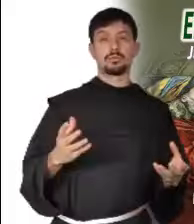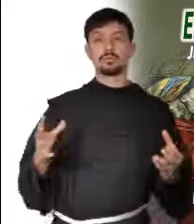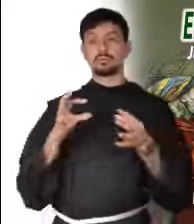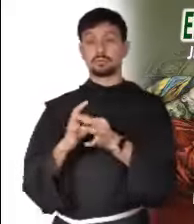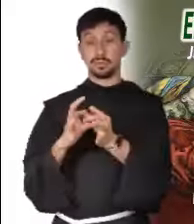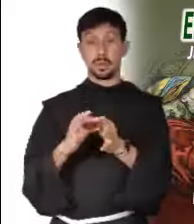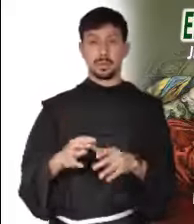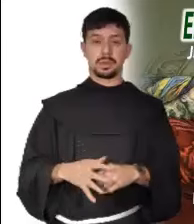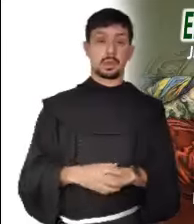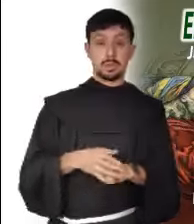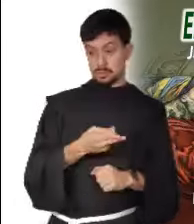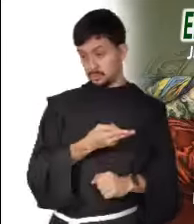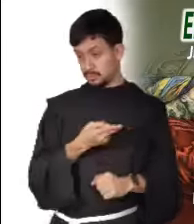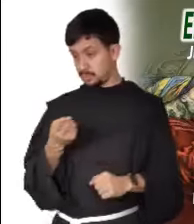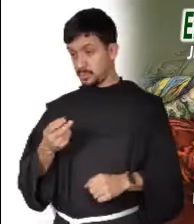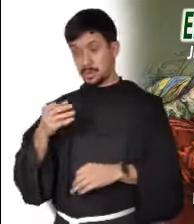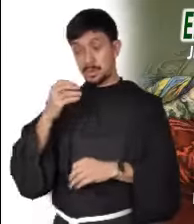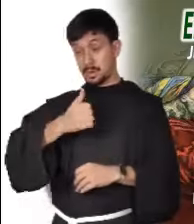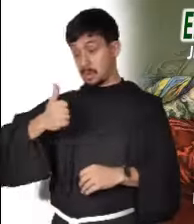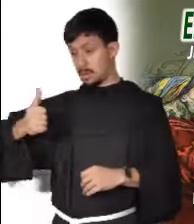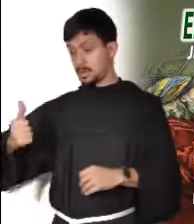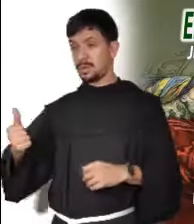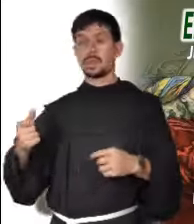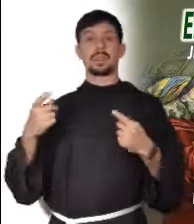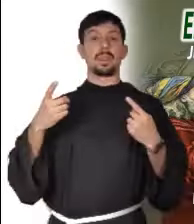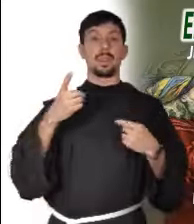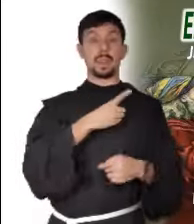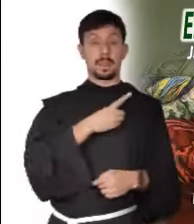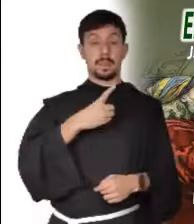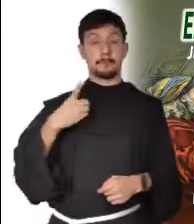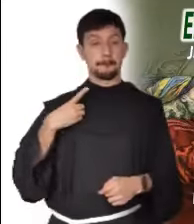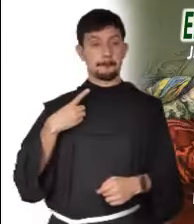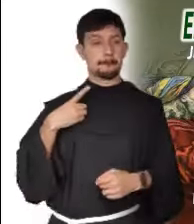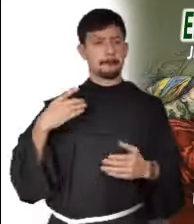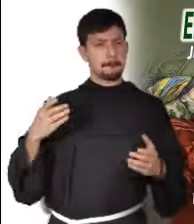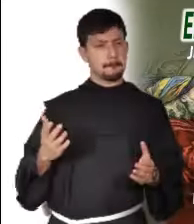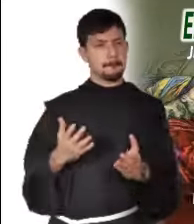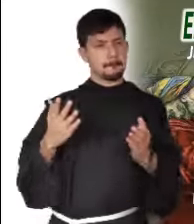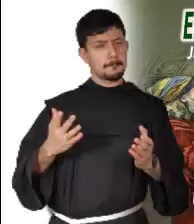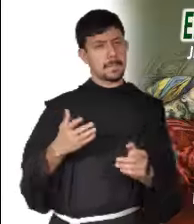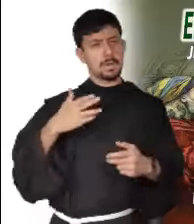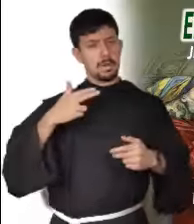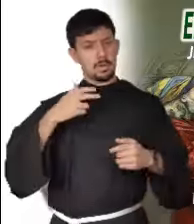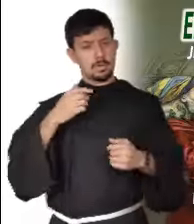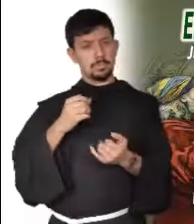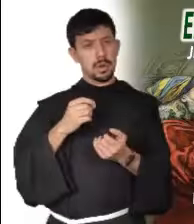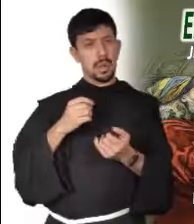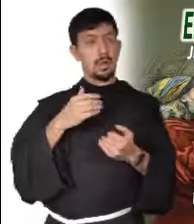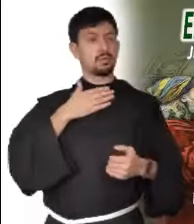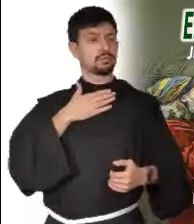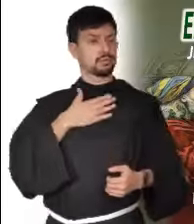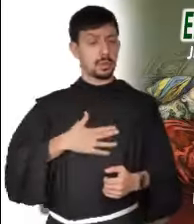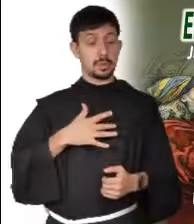material. Tendremos todos que aportar para hacer realidad ese anhelo legítimo de libertad y justicia